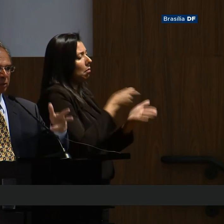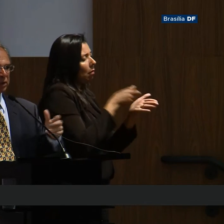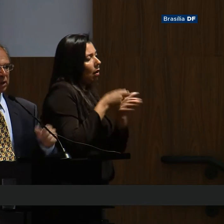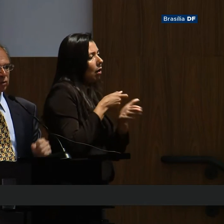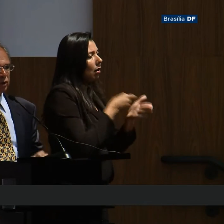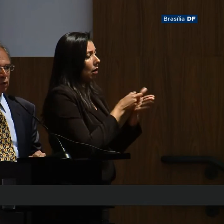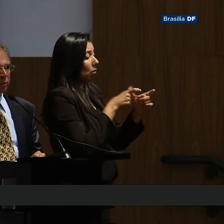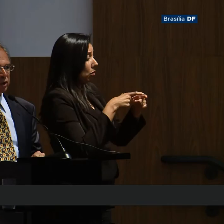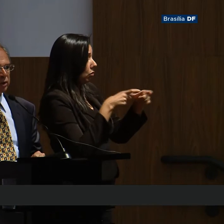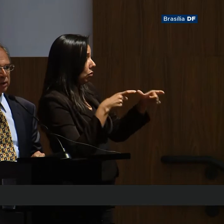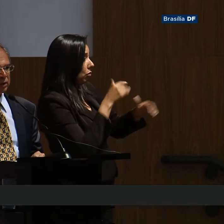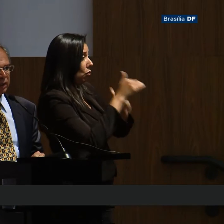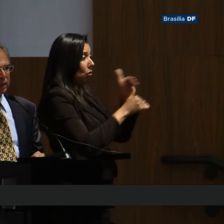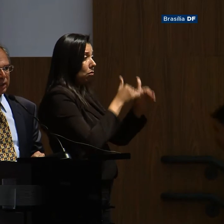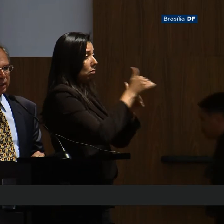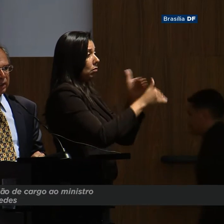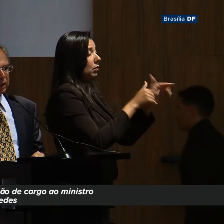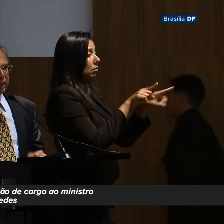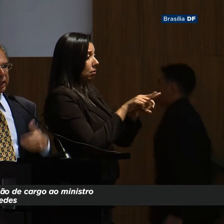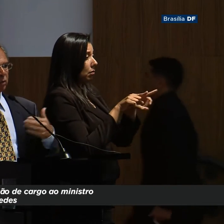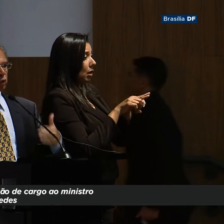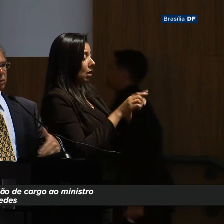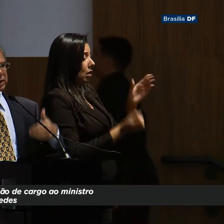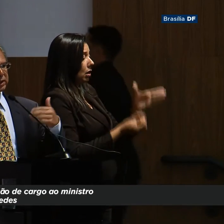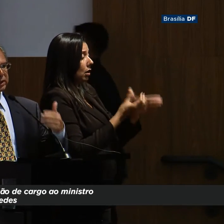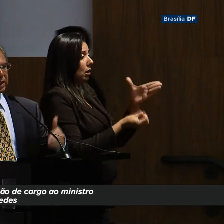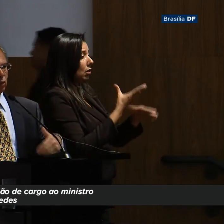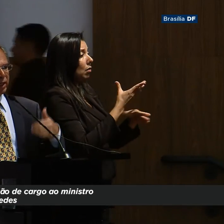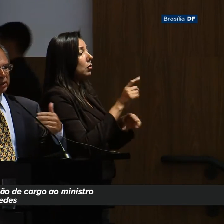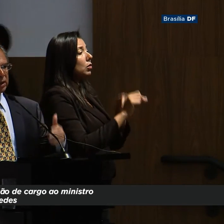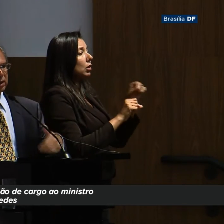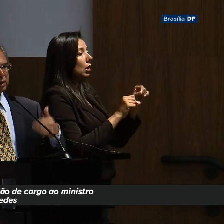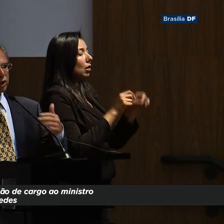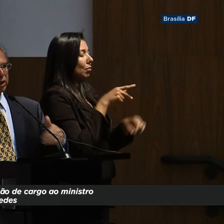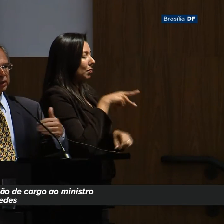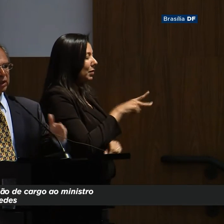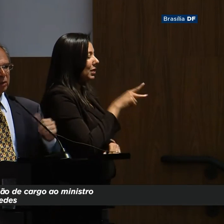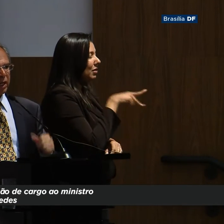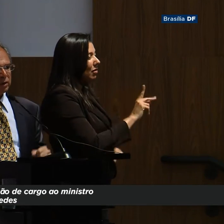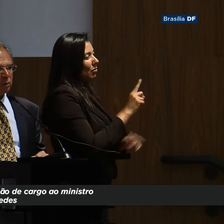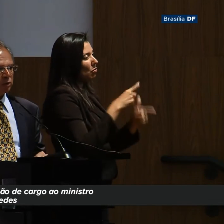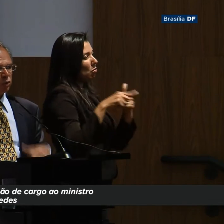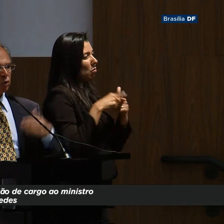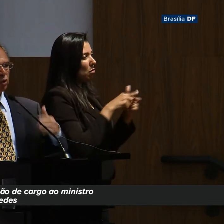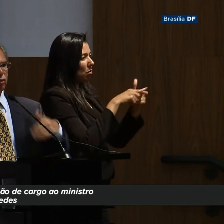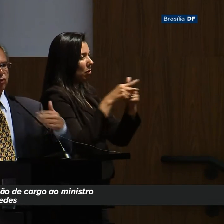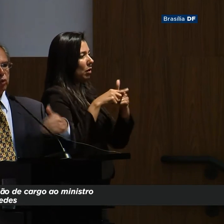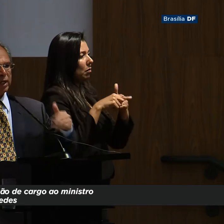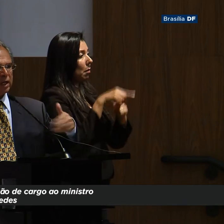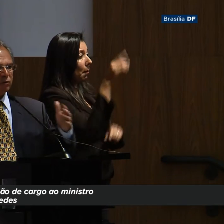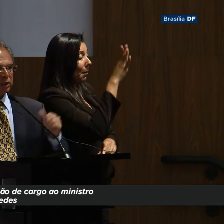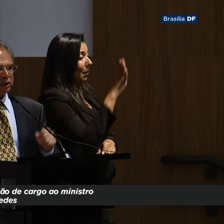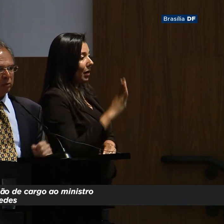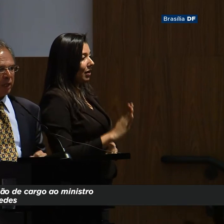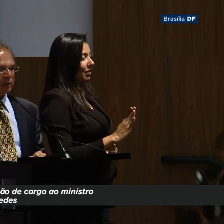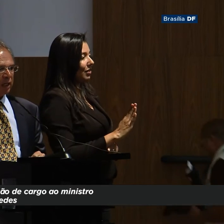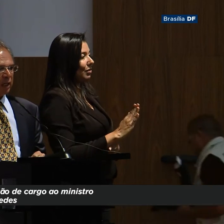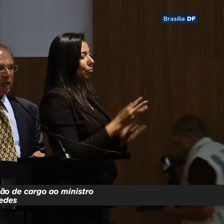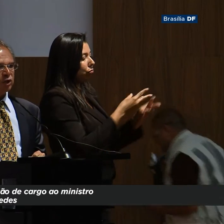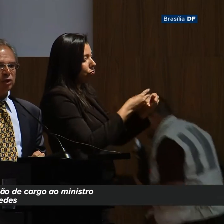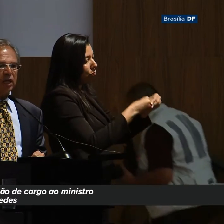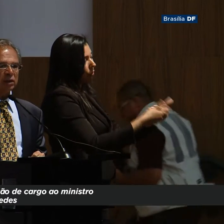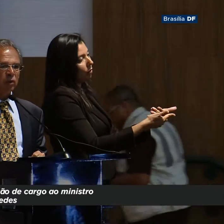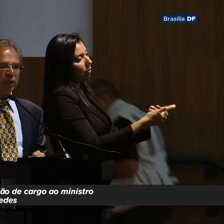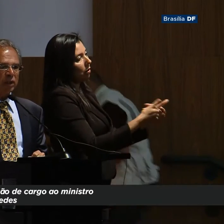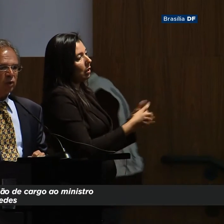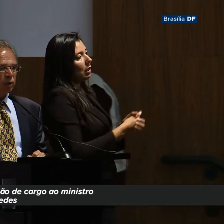programas de expansão, desenvolvimentistas, e criamos uma sequência de crises cambiais. O Brasil se tornou vulnerável à crise cambiais.